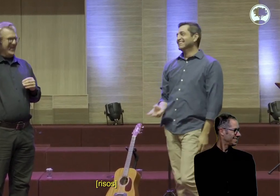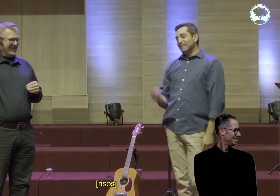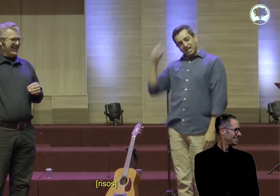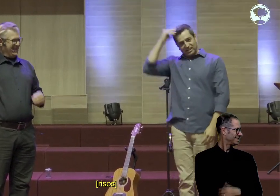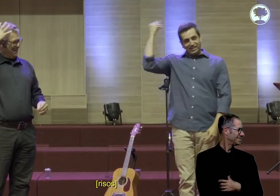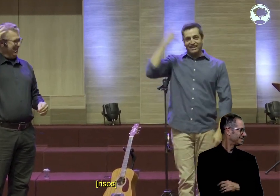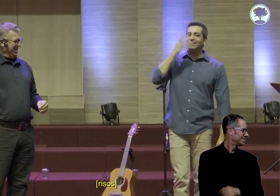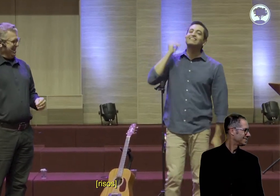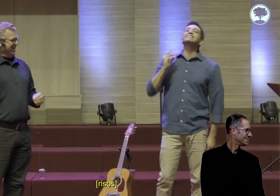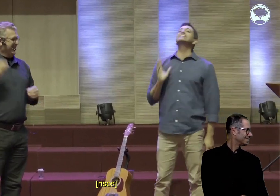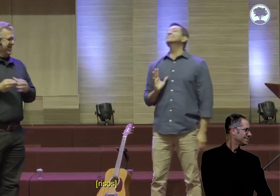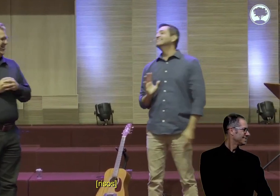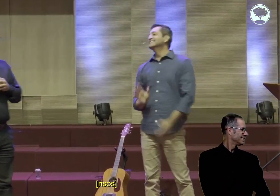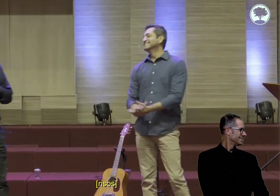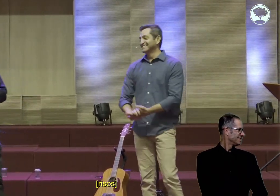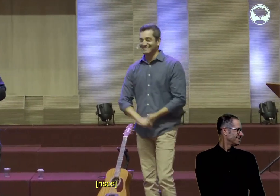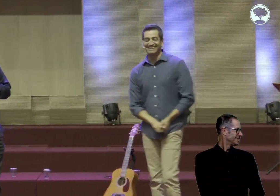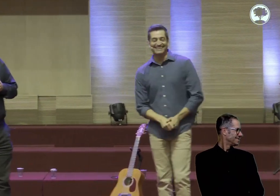Aqui.